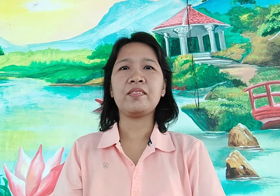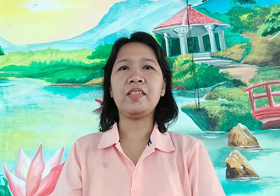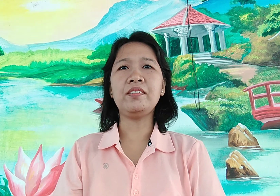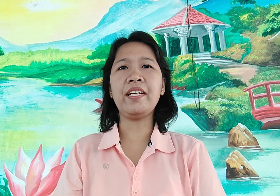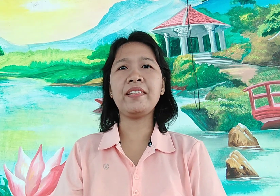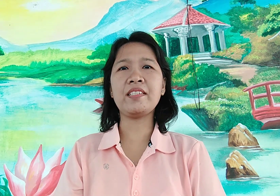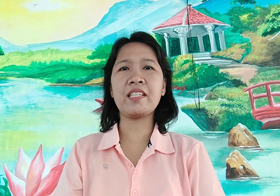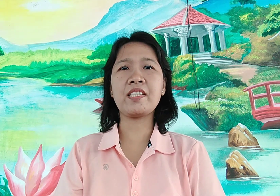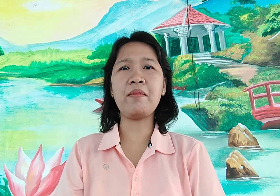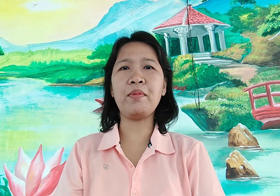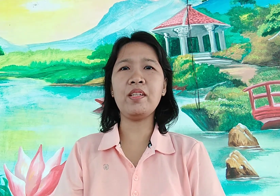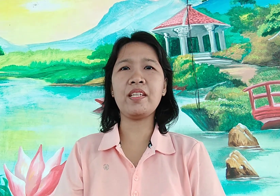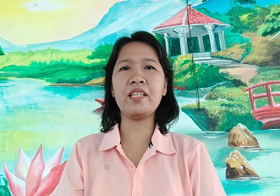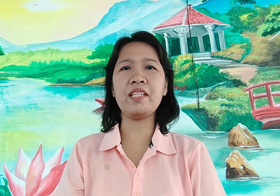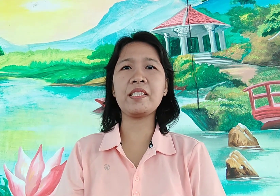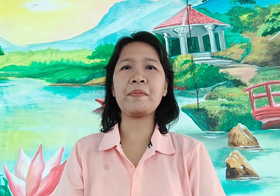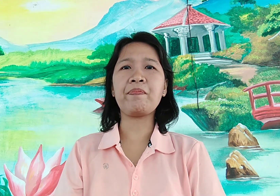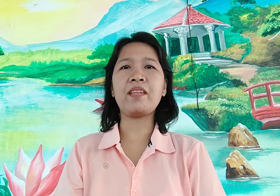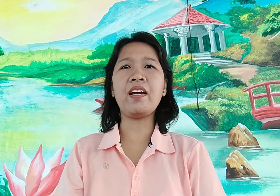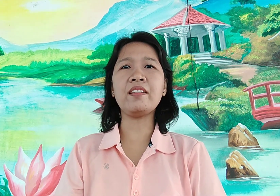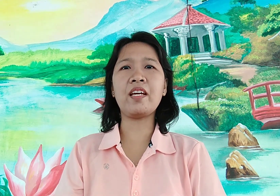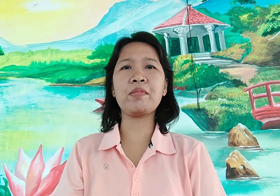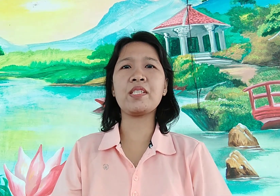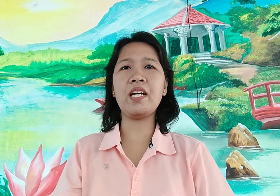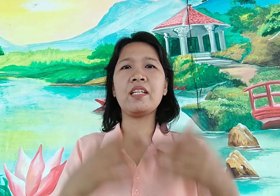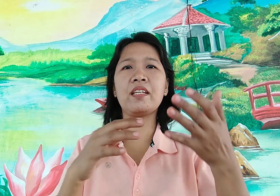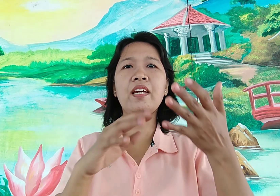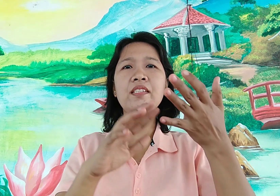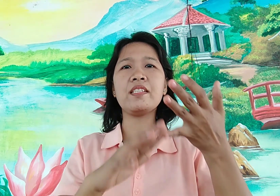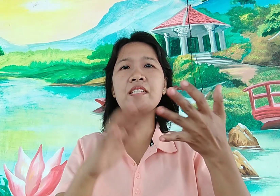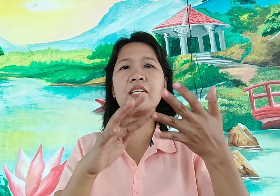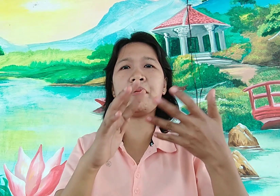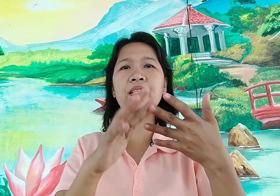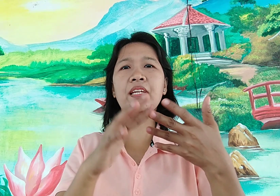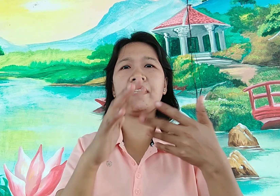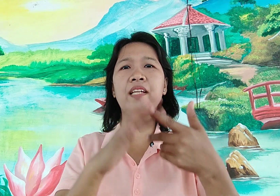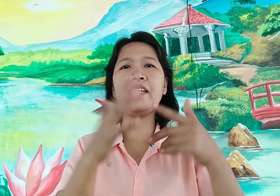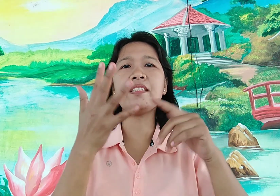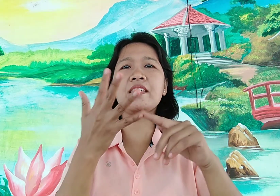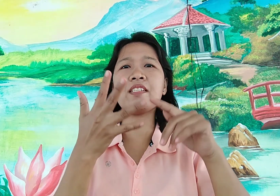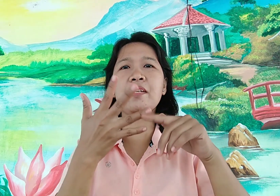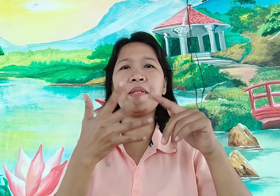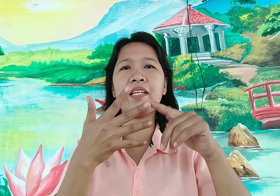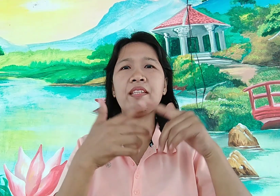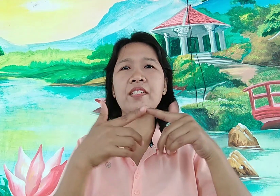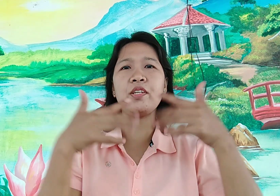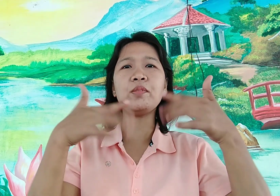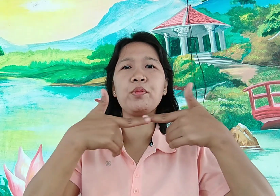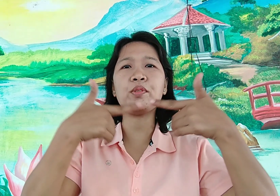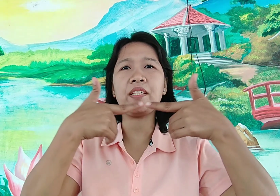alright, next example is 9 times 9 again, 6, 7, 8, 9 6, 7, 8, 9 so ito po yung 9